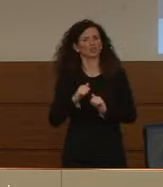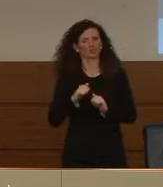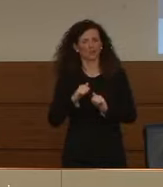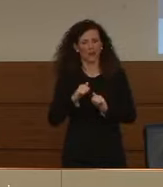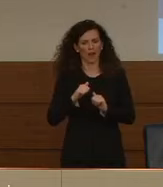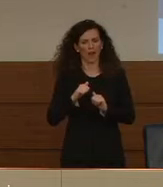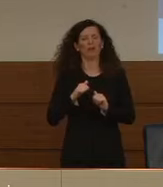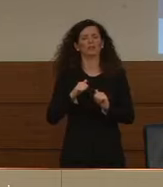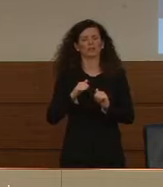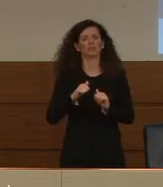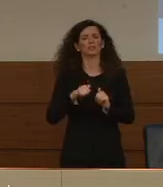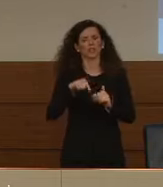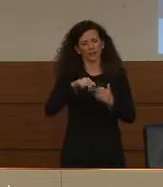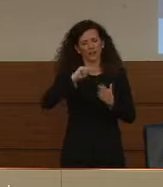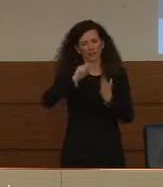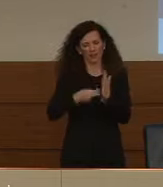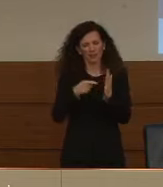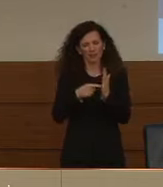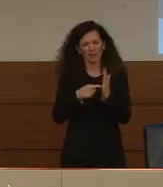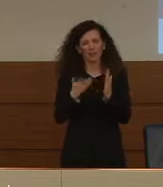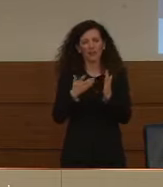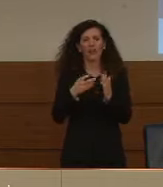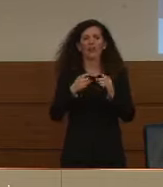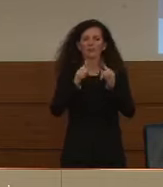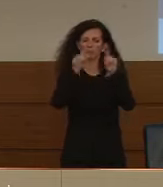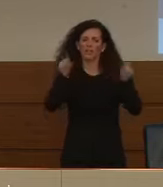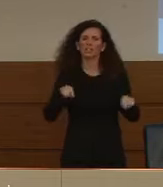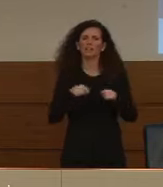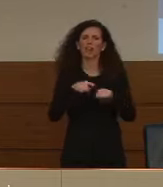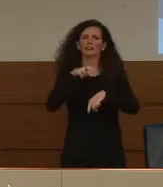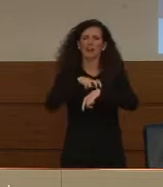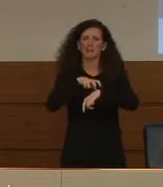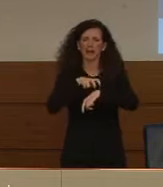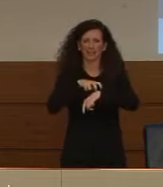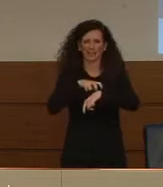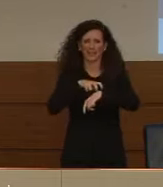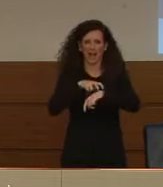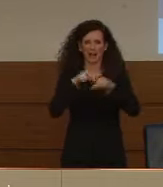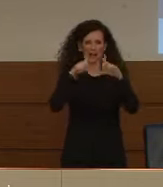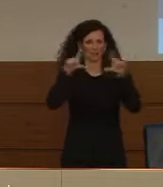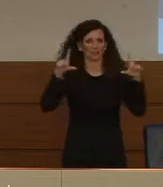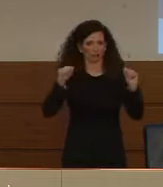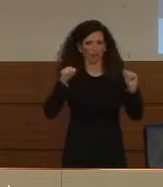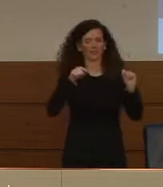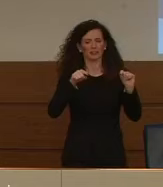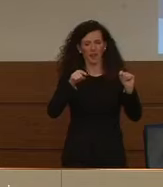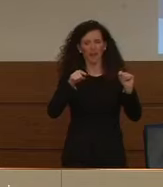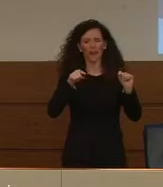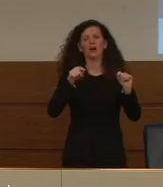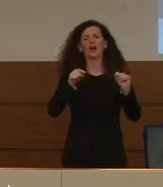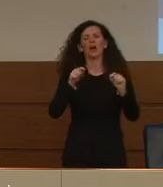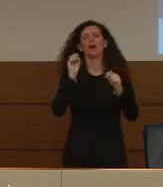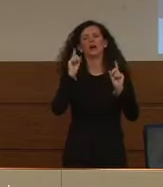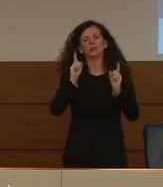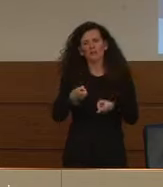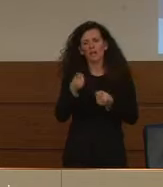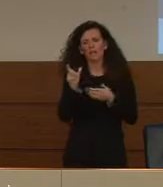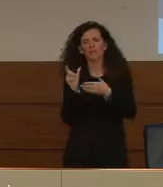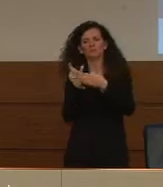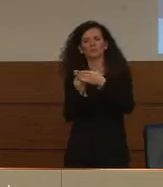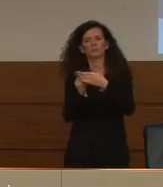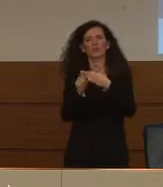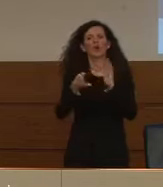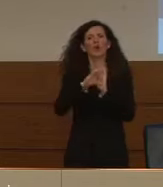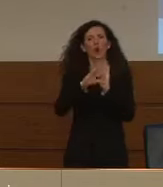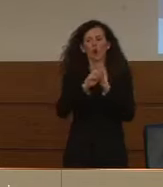dematerializzazione delle ricette mediche con l'attribuzione di un codice per cui i